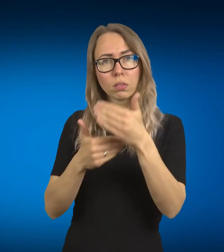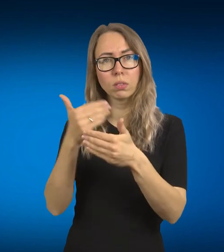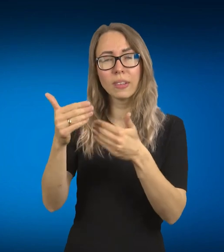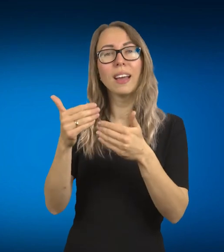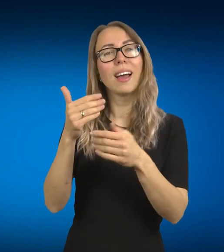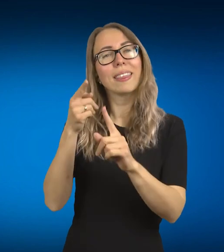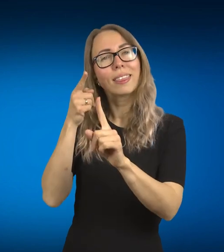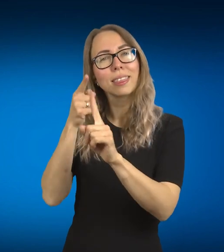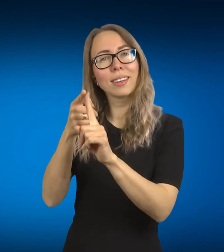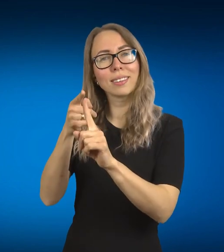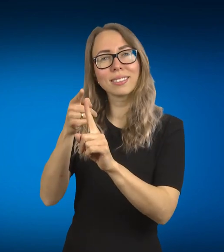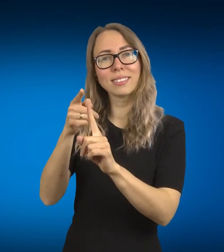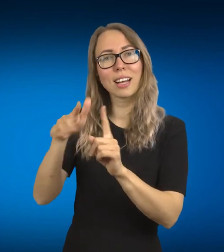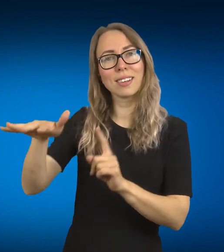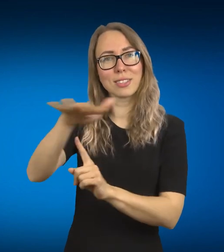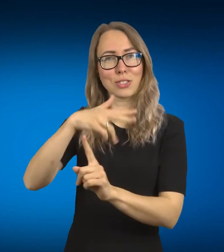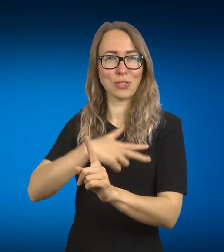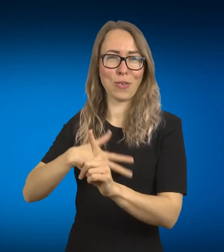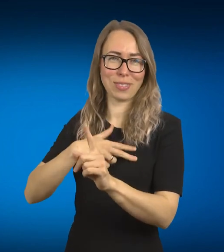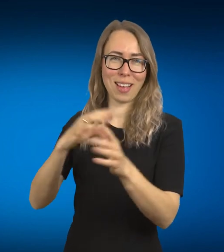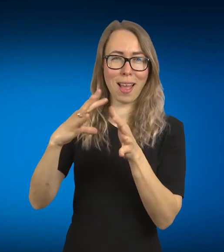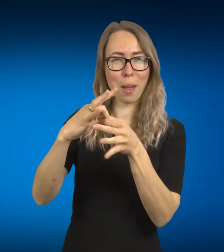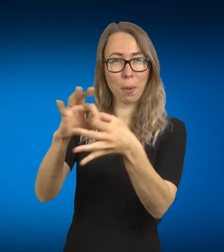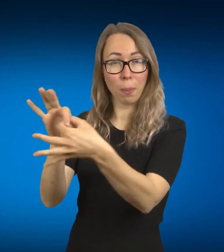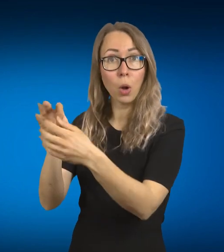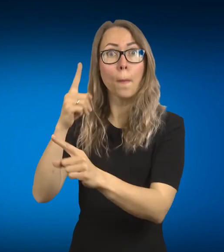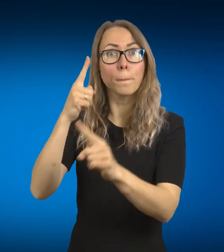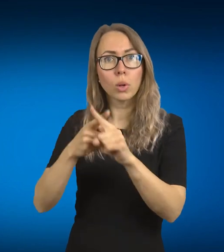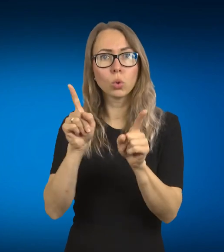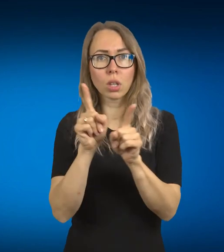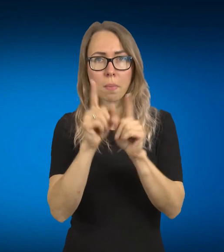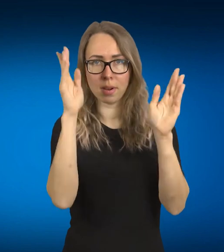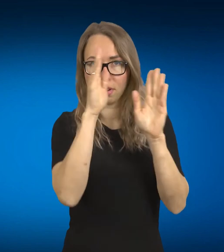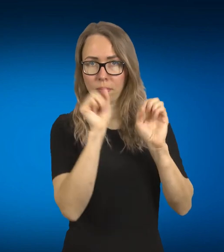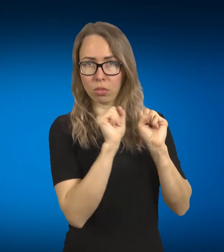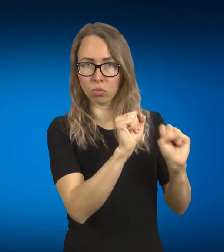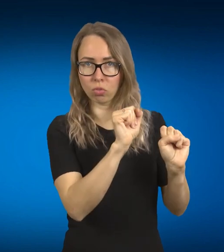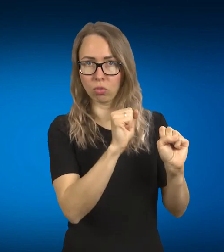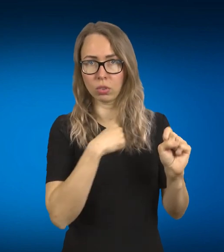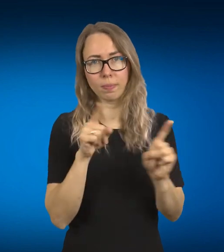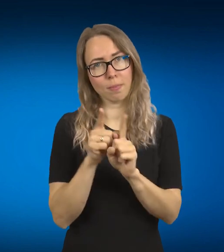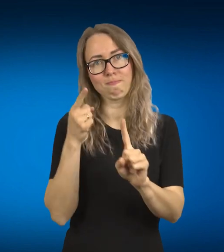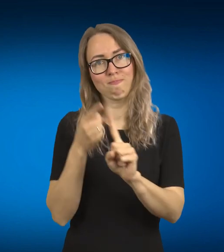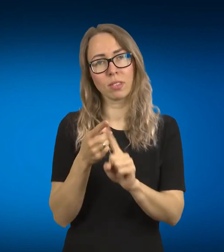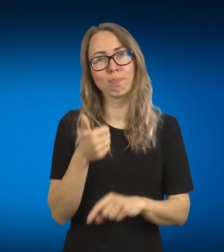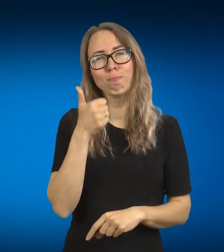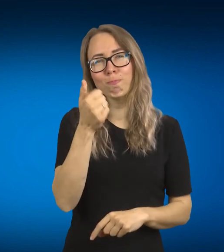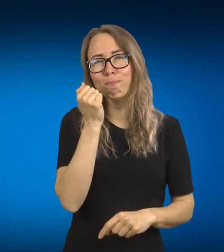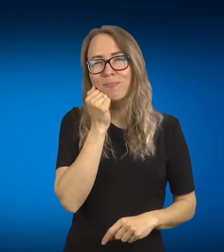ir, nu, kuo mažiau žalos daryt, kuriant kažką nauglį. Ačiū, Davile, aš tikiu, kad mes dar išgirsime labai daug